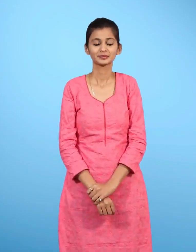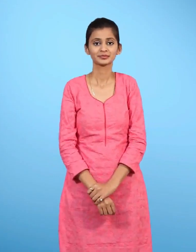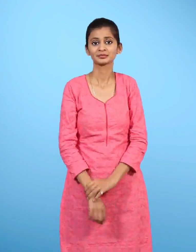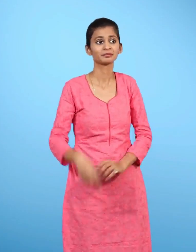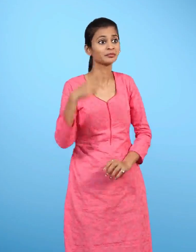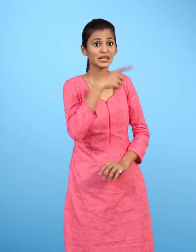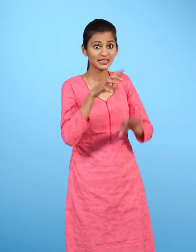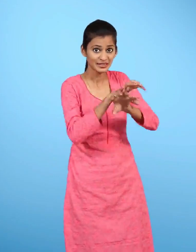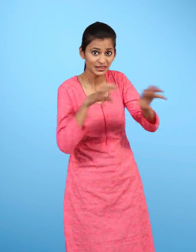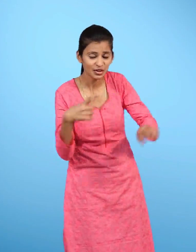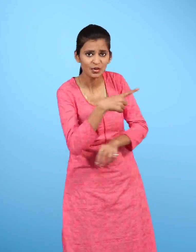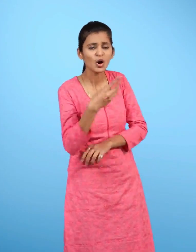उसी क्या क्या खिलाया